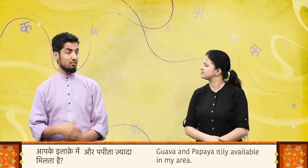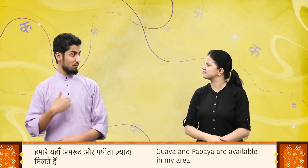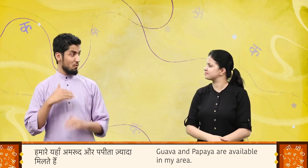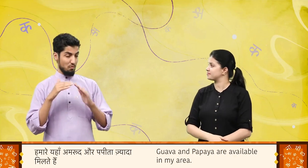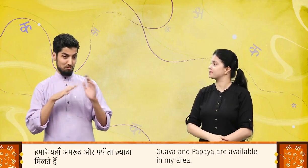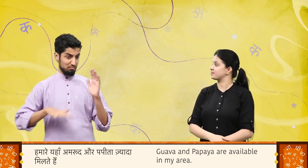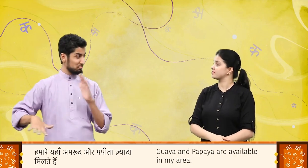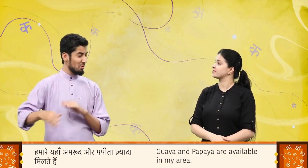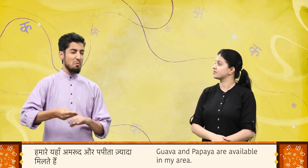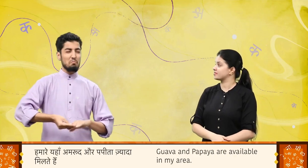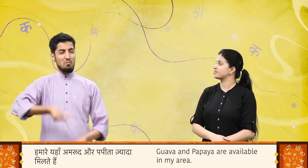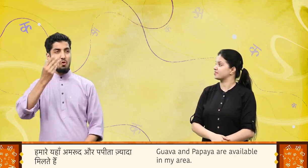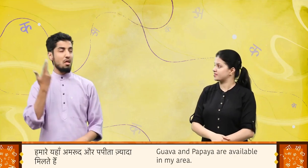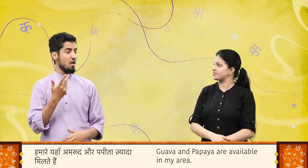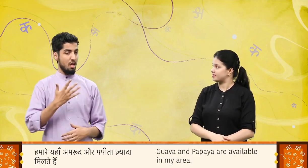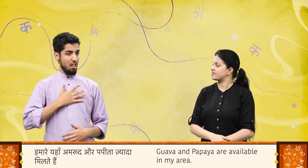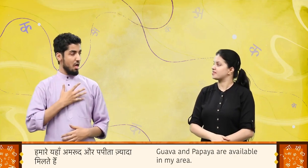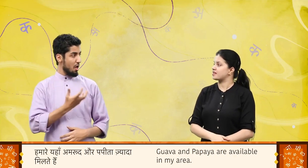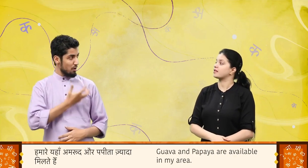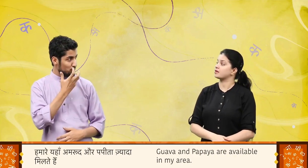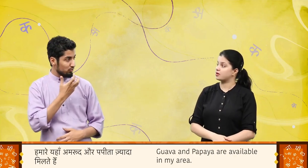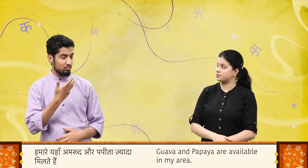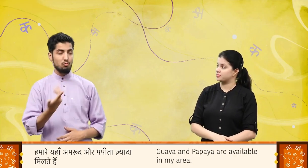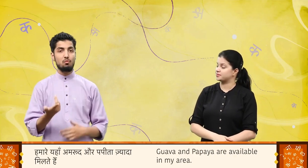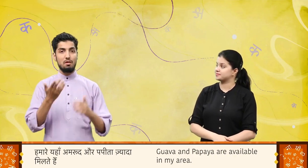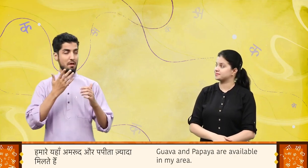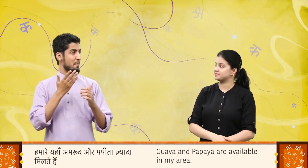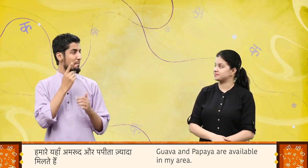हमारे यहां अमरूद और पपीता ज्यादा मिलते हैं